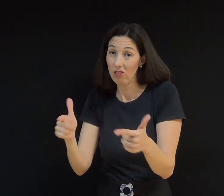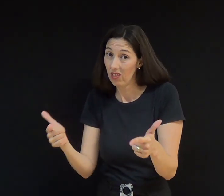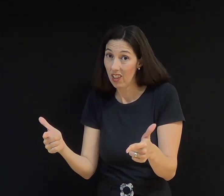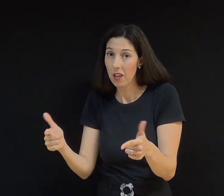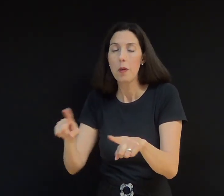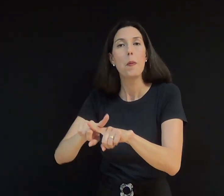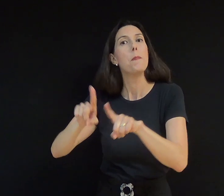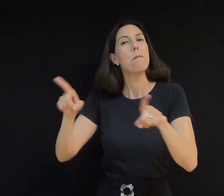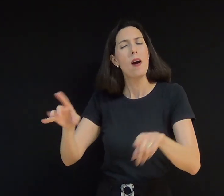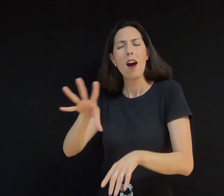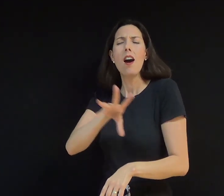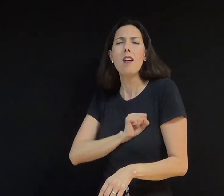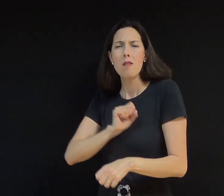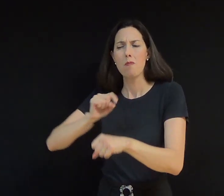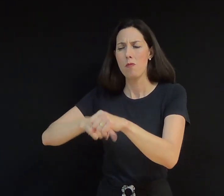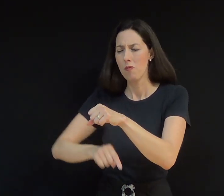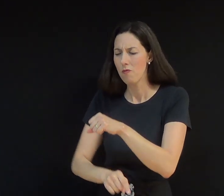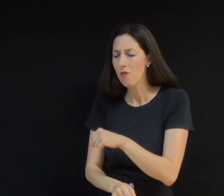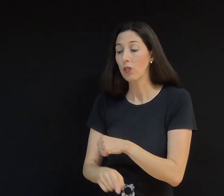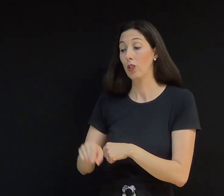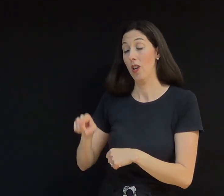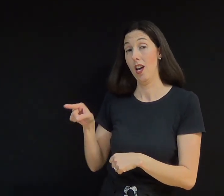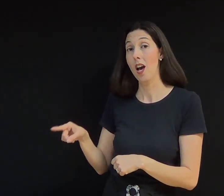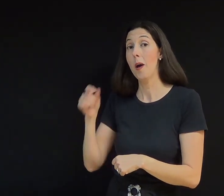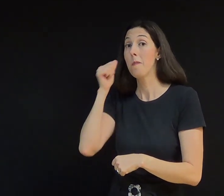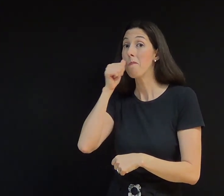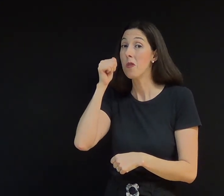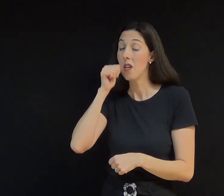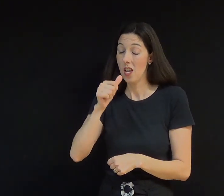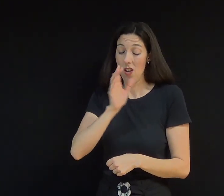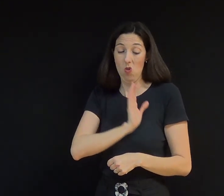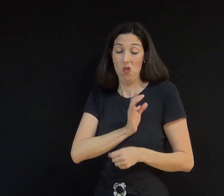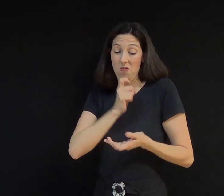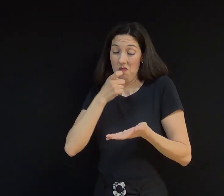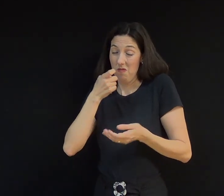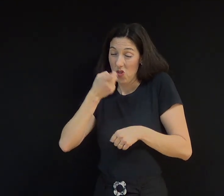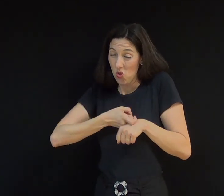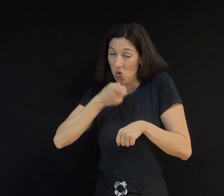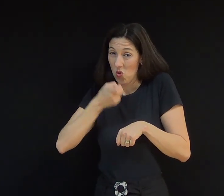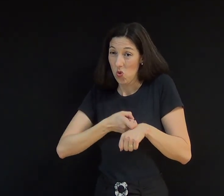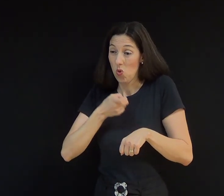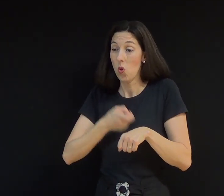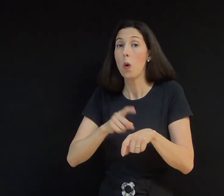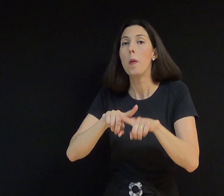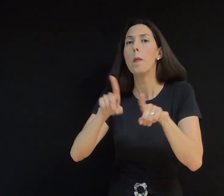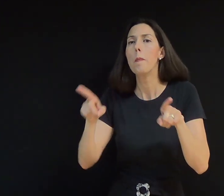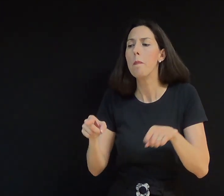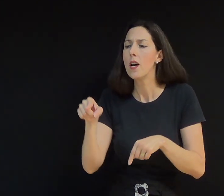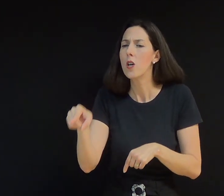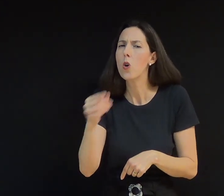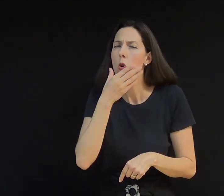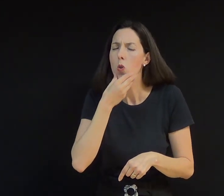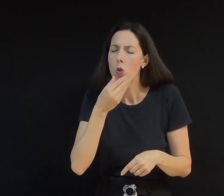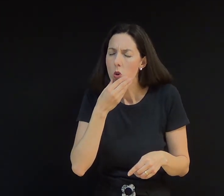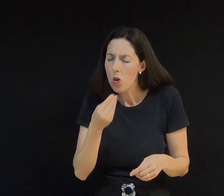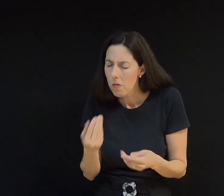A dureza de coração provoca separação. Mas um servo humilde aos pés de Jesus pode